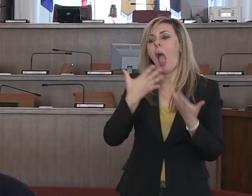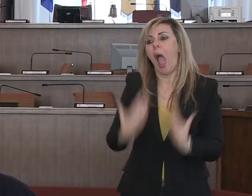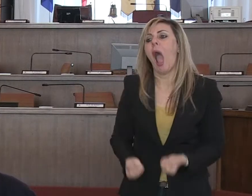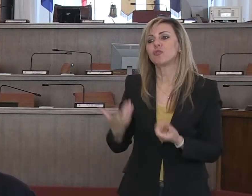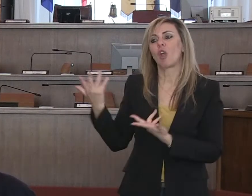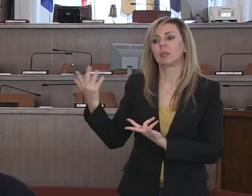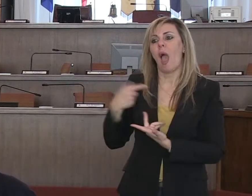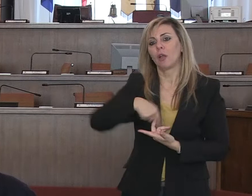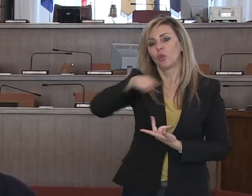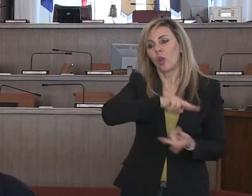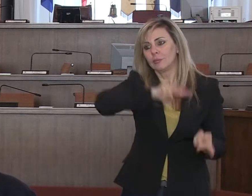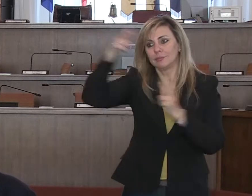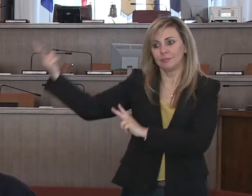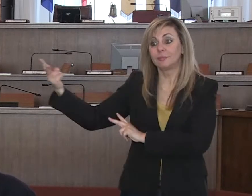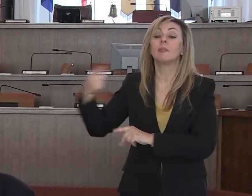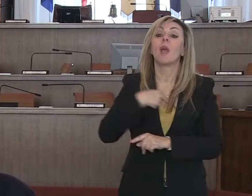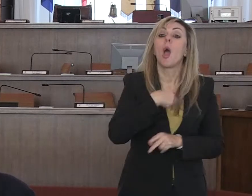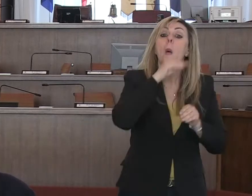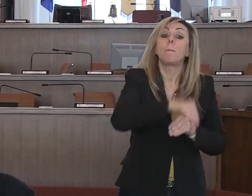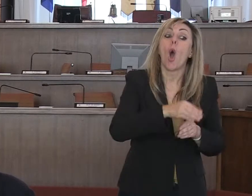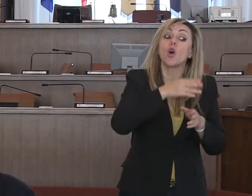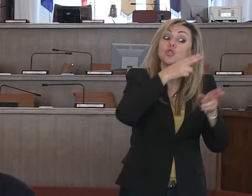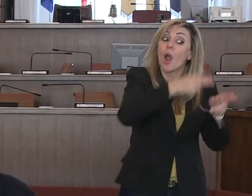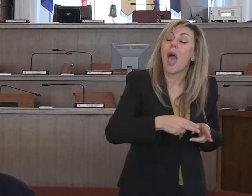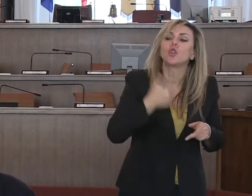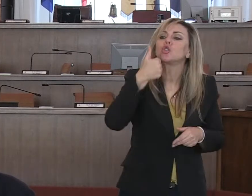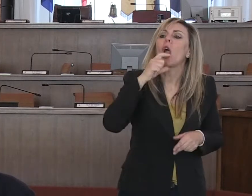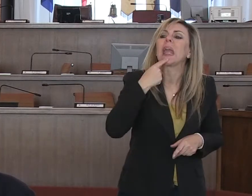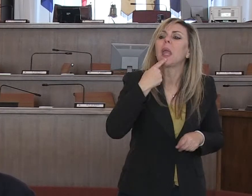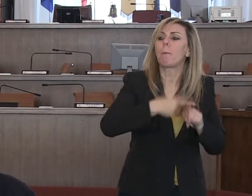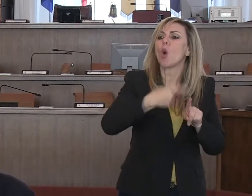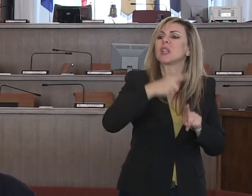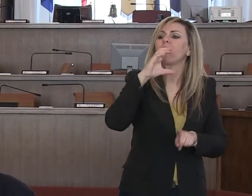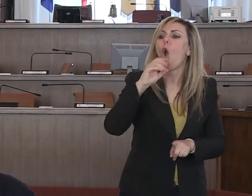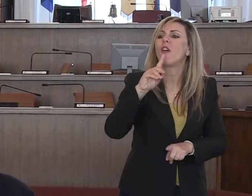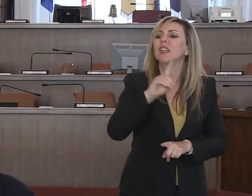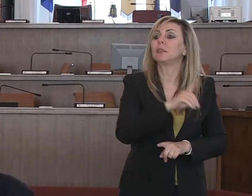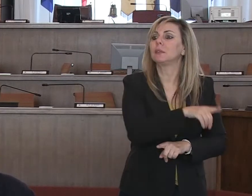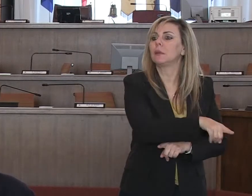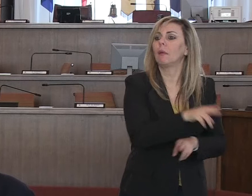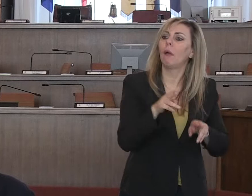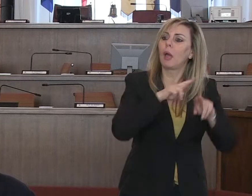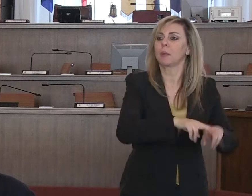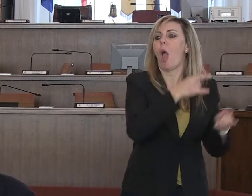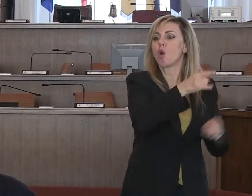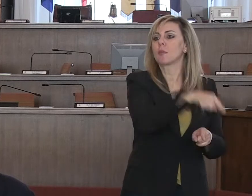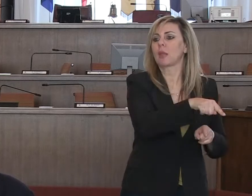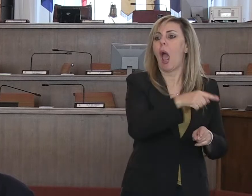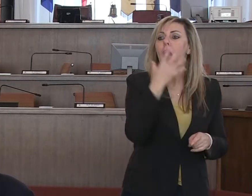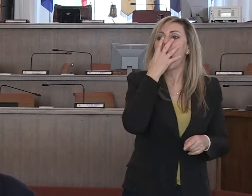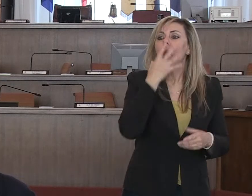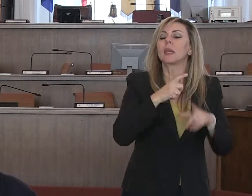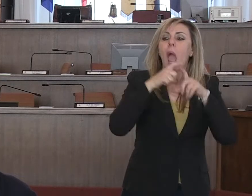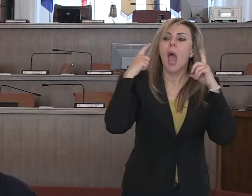ospedali per accettare covid positivi. Abbiamo aumentato il numero di posti di rianimazione